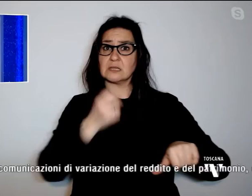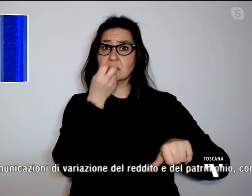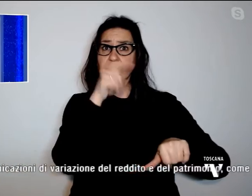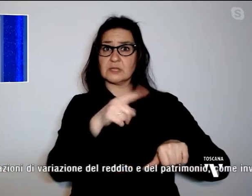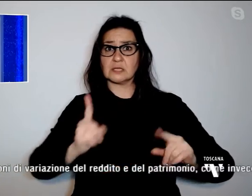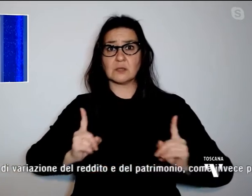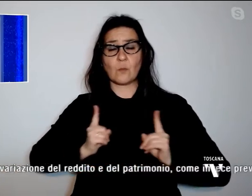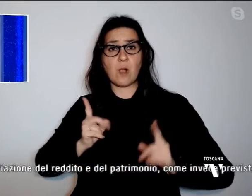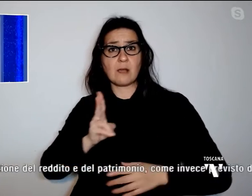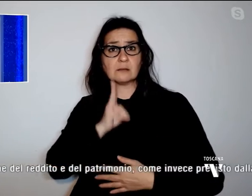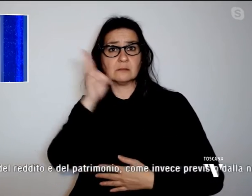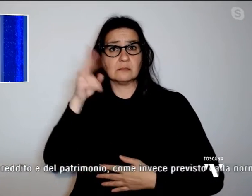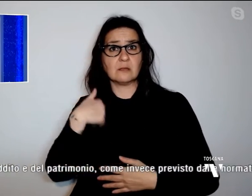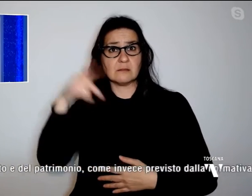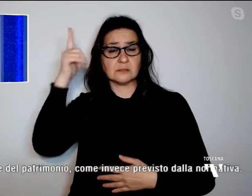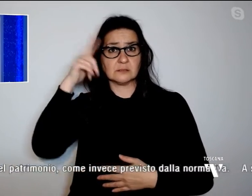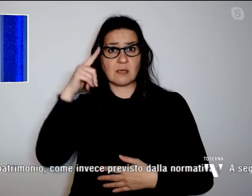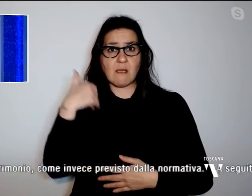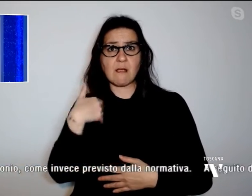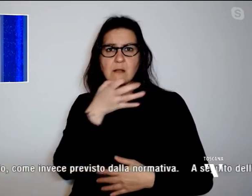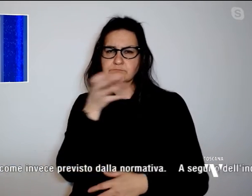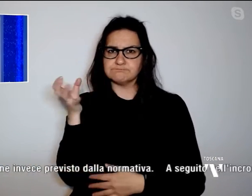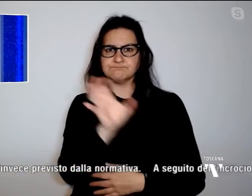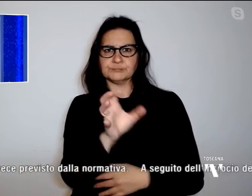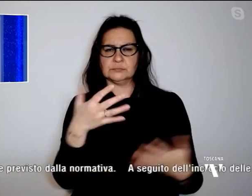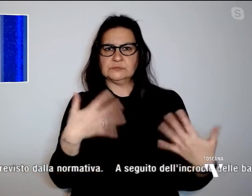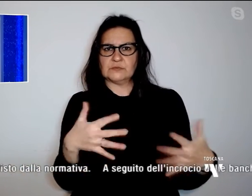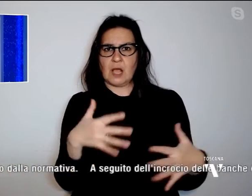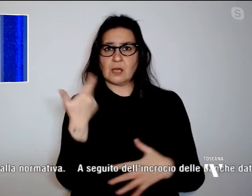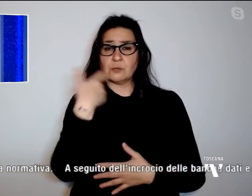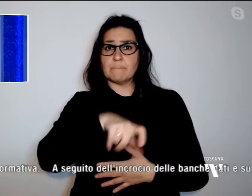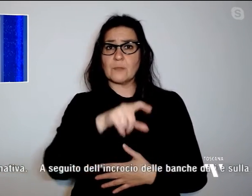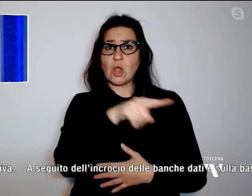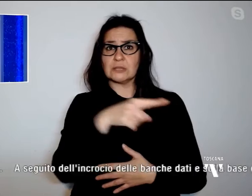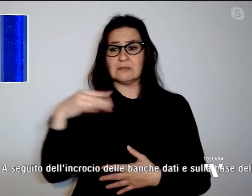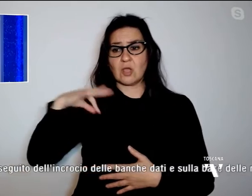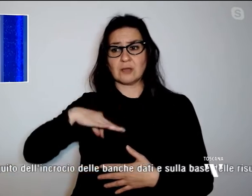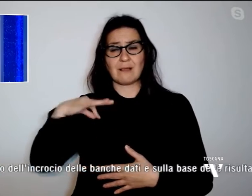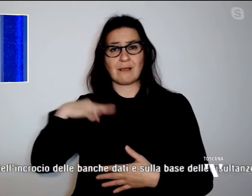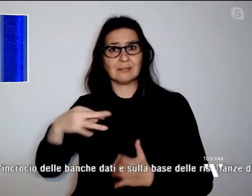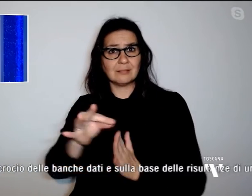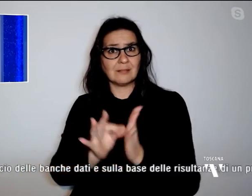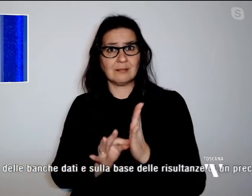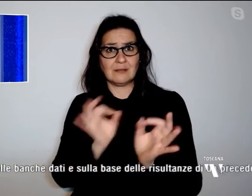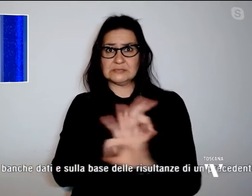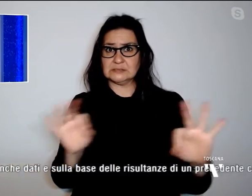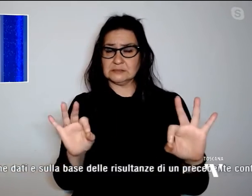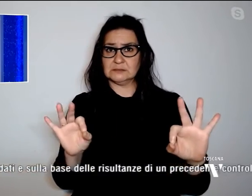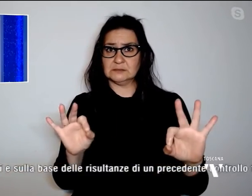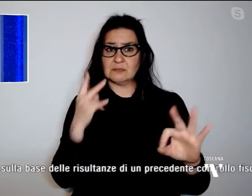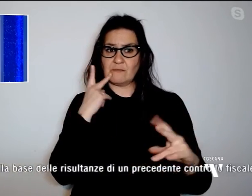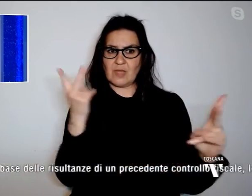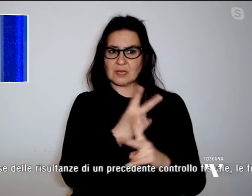denunciato alla Procura Fiorentina per non aver indicato dati veritieri nelle attestazioni